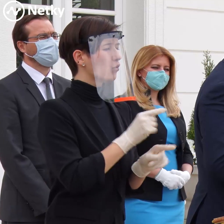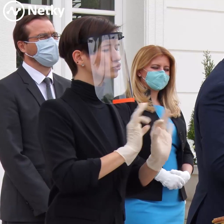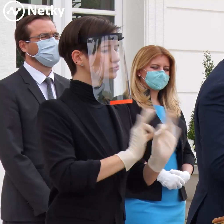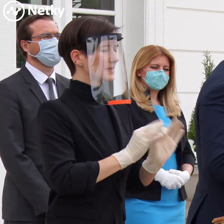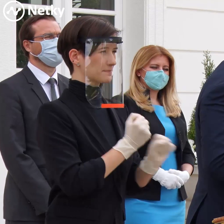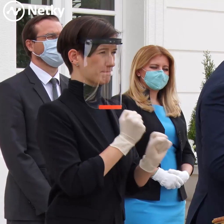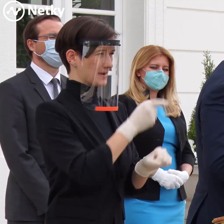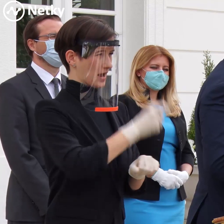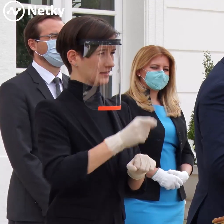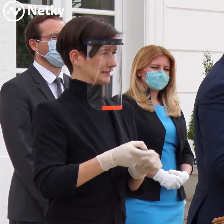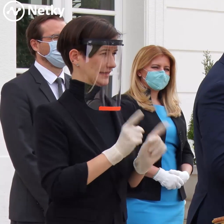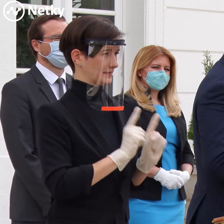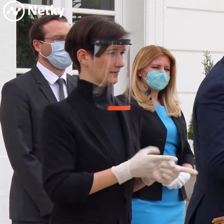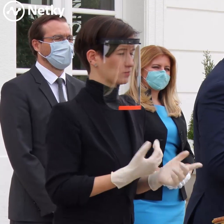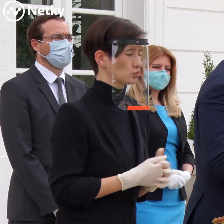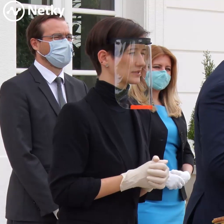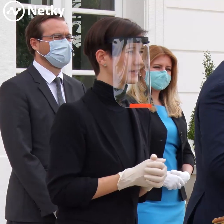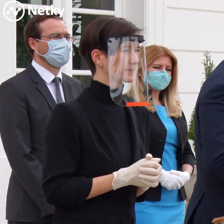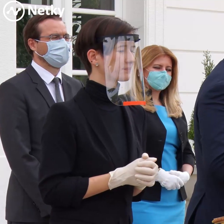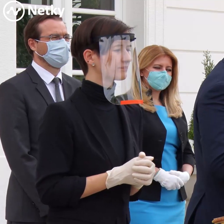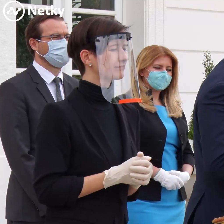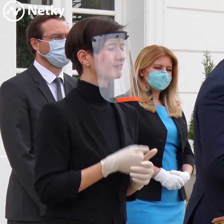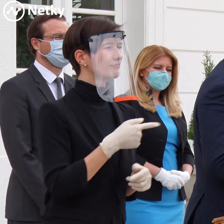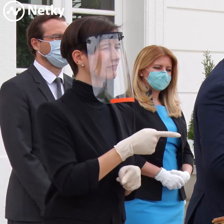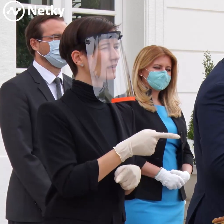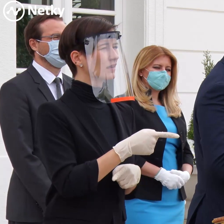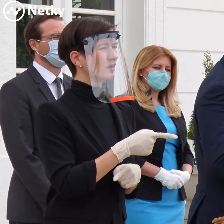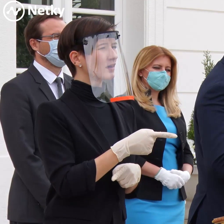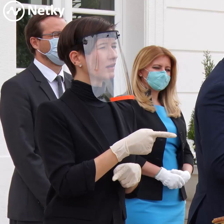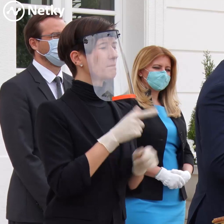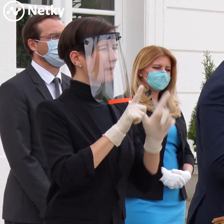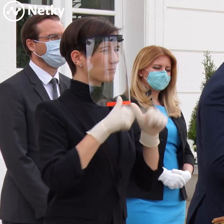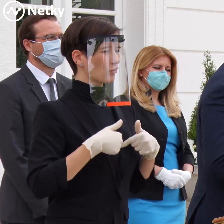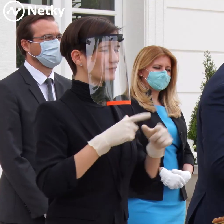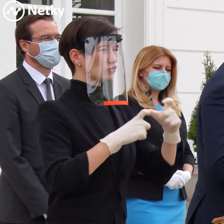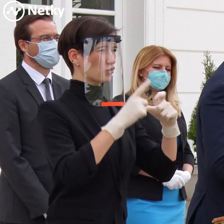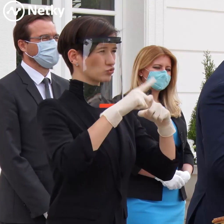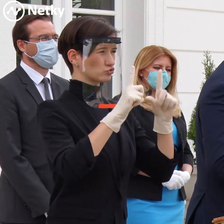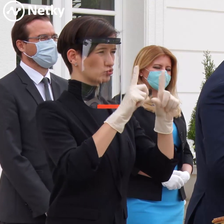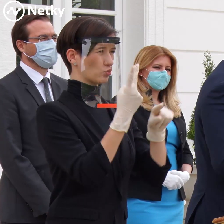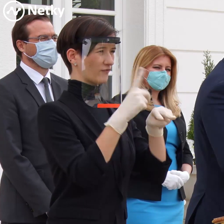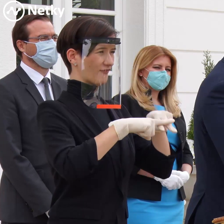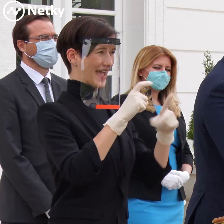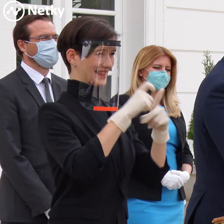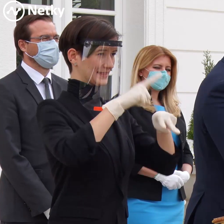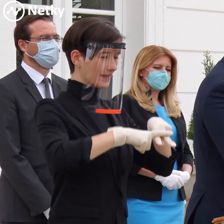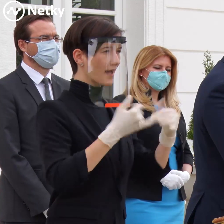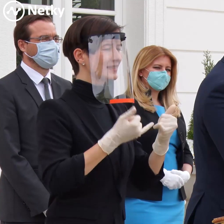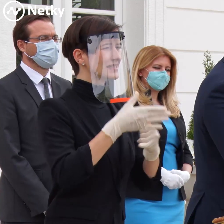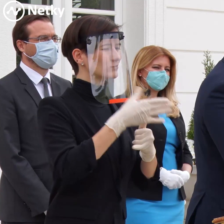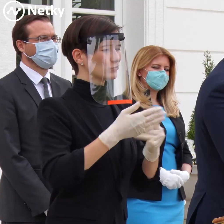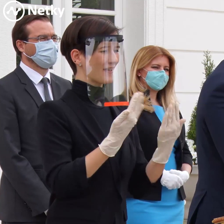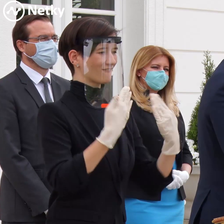bude potrebné aj tzv. ADOS-ky. A pán profesor Šúva dá dnes zverejni inštruktážne video k tomu, aby aj